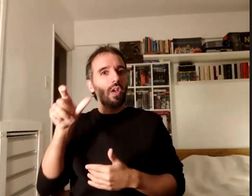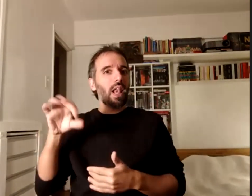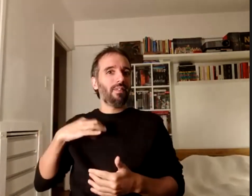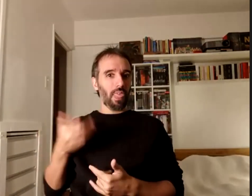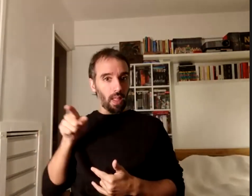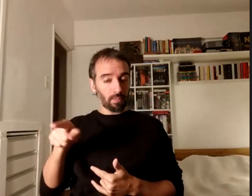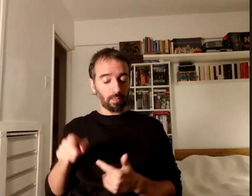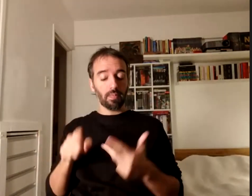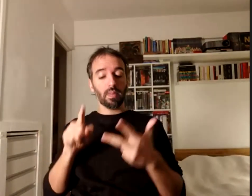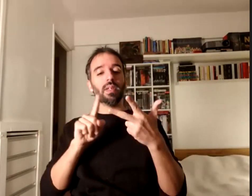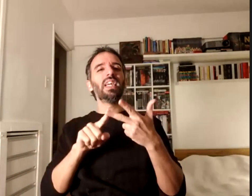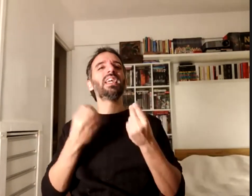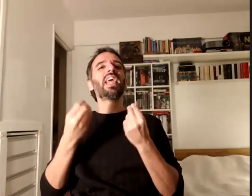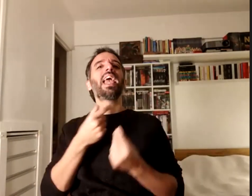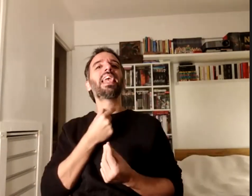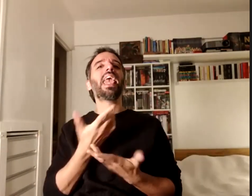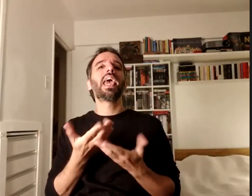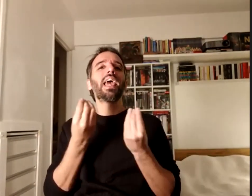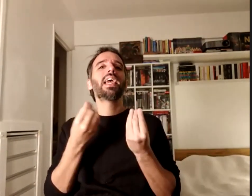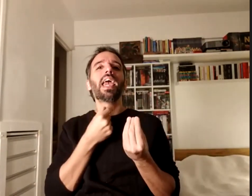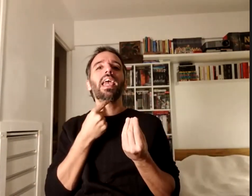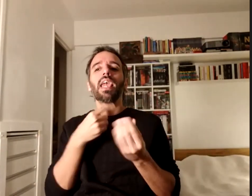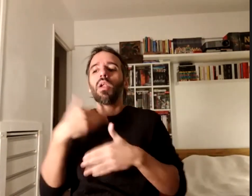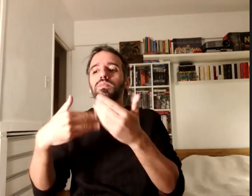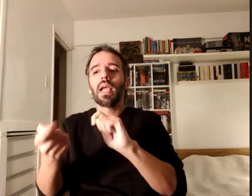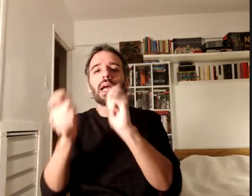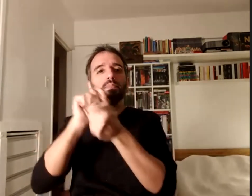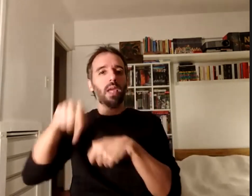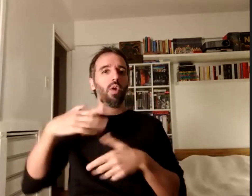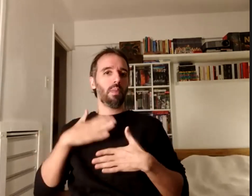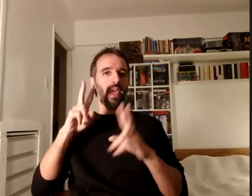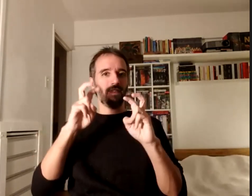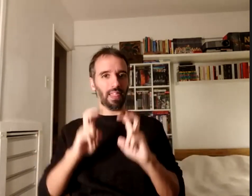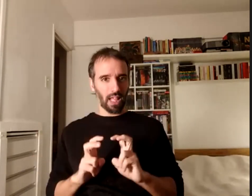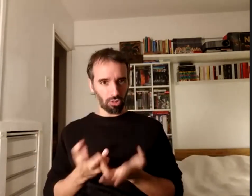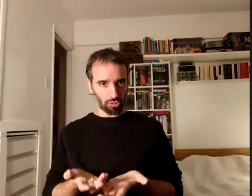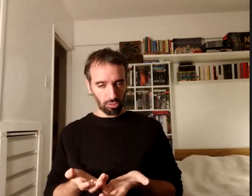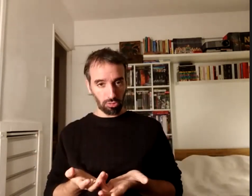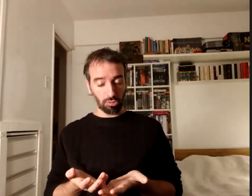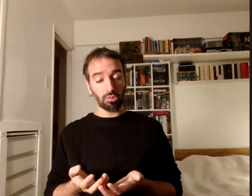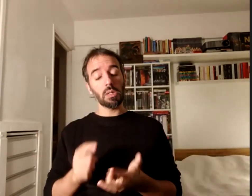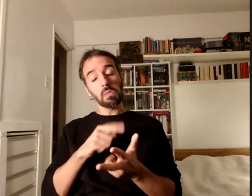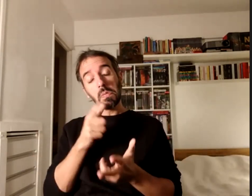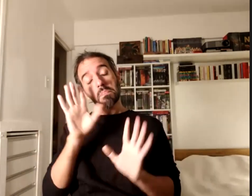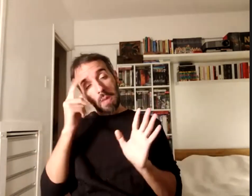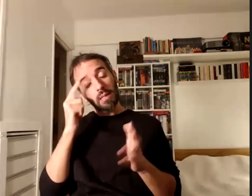en qué quiero influir con mi investigación un poco nos parecía que esta reflexionar sobre este lugar